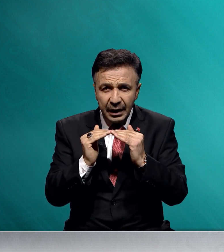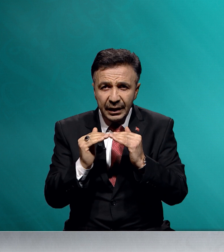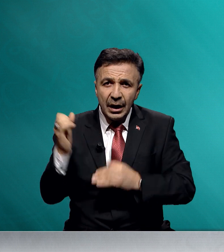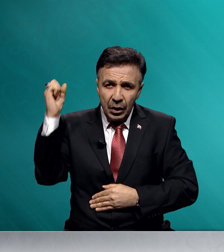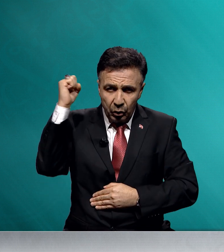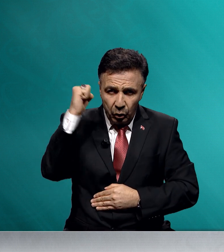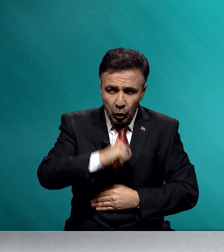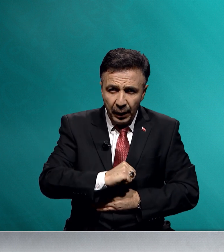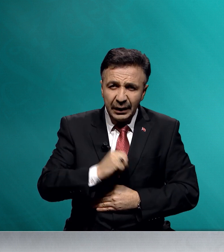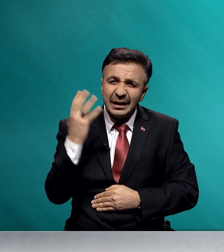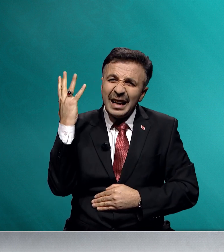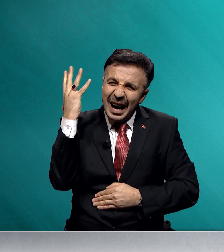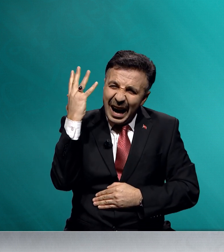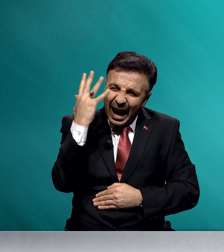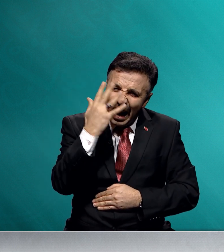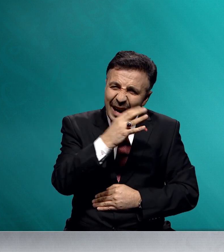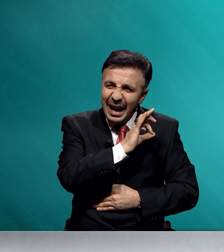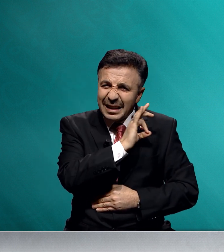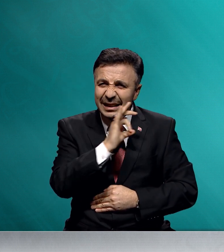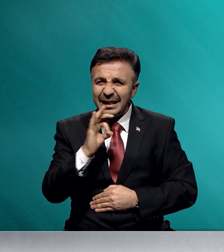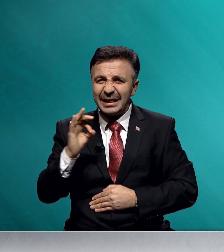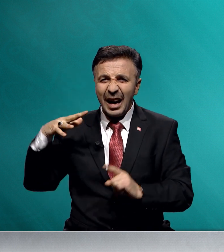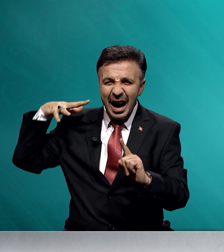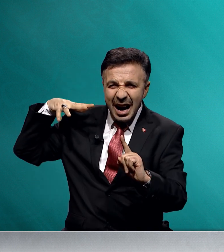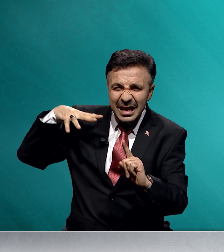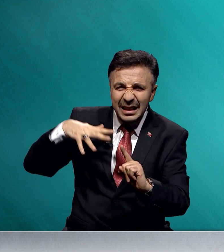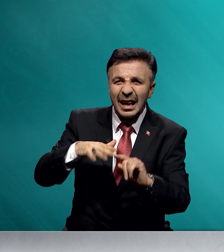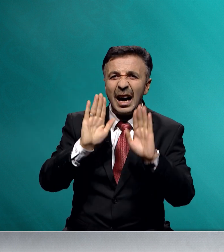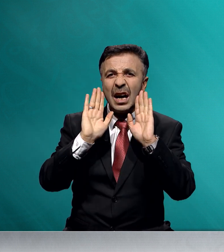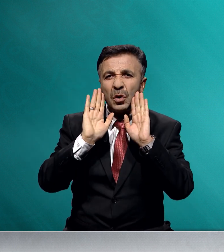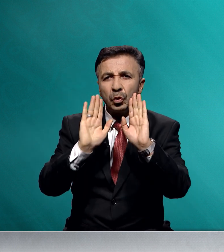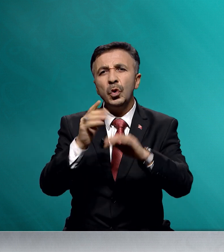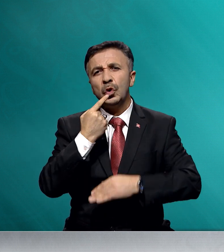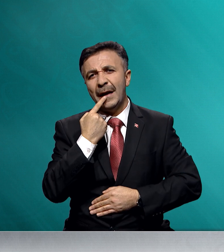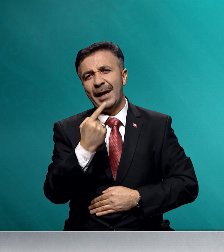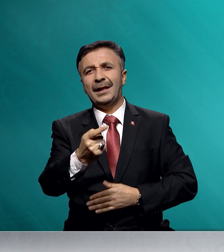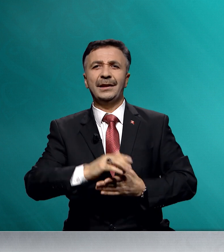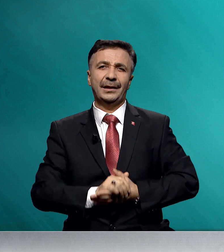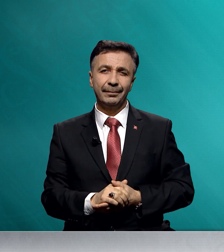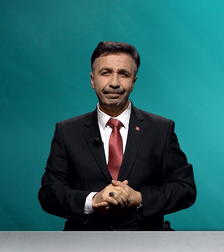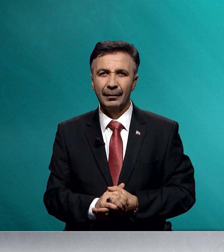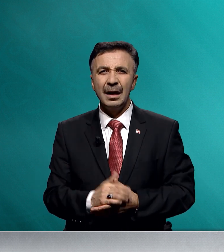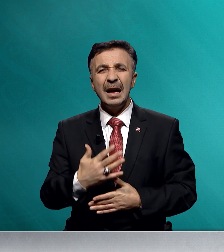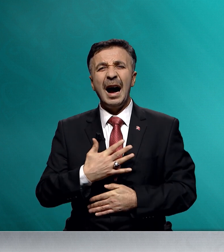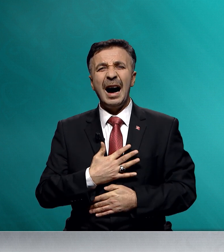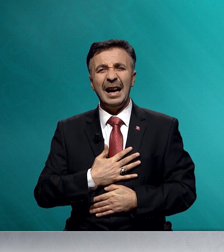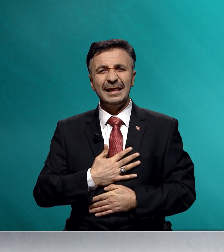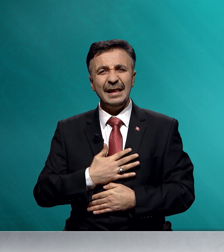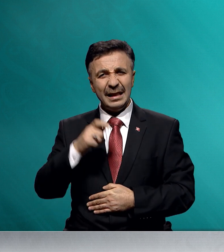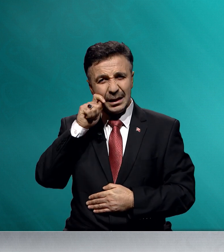düşmanın hayasızca akınına dur demektedir. Aziz